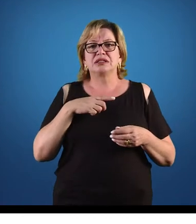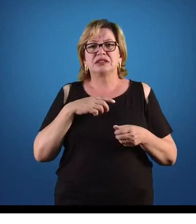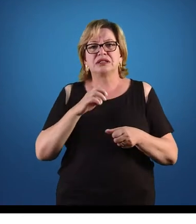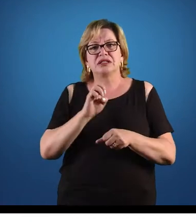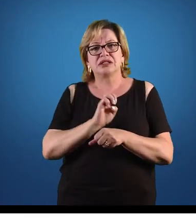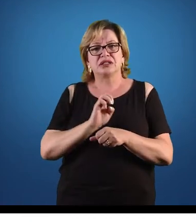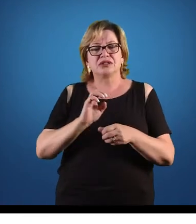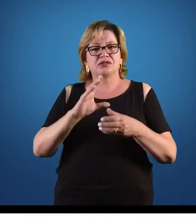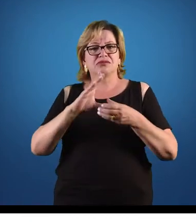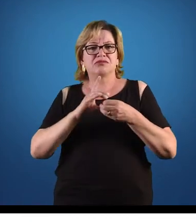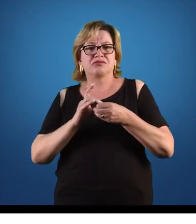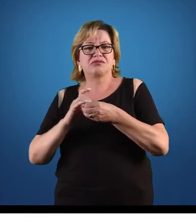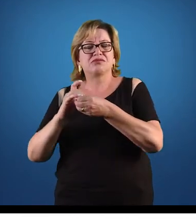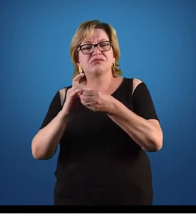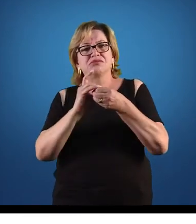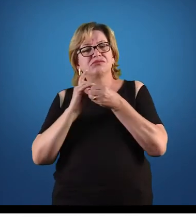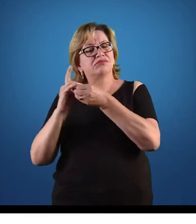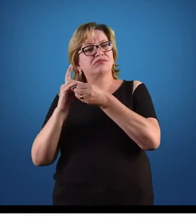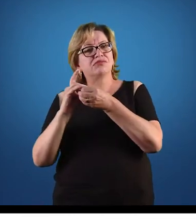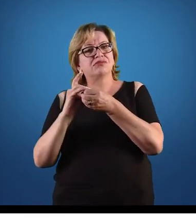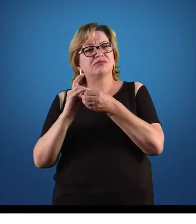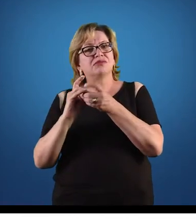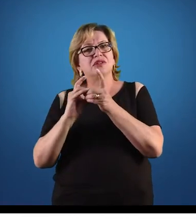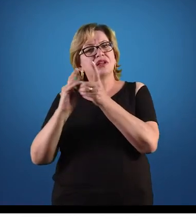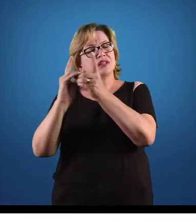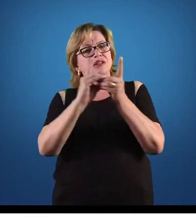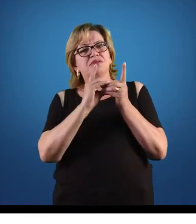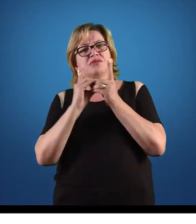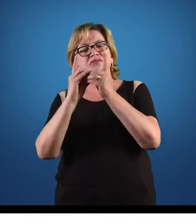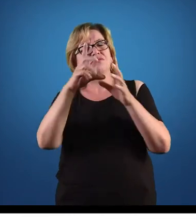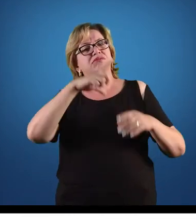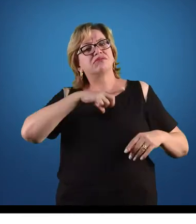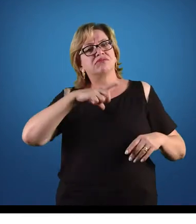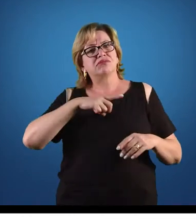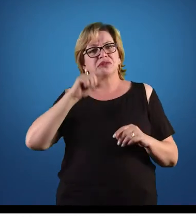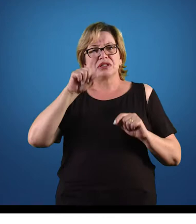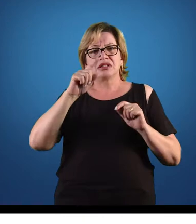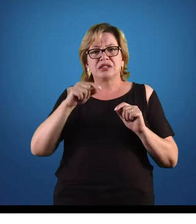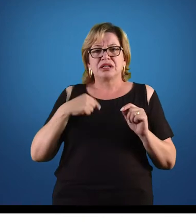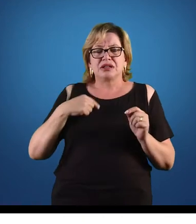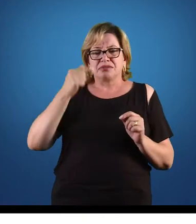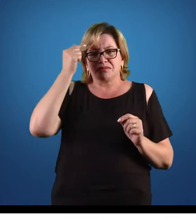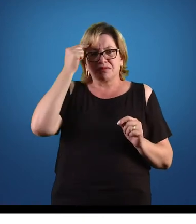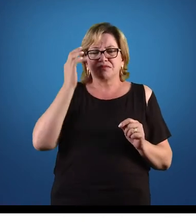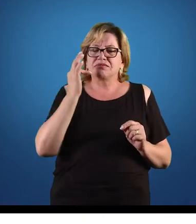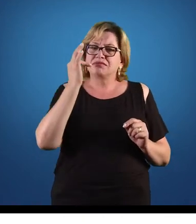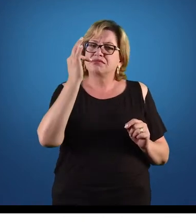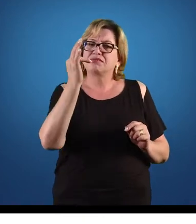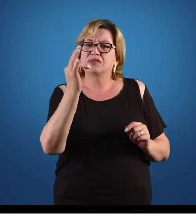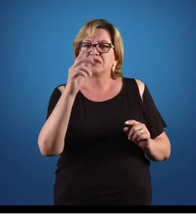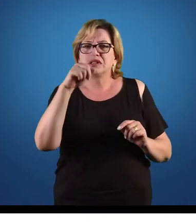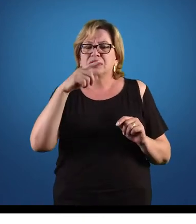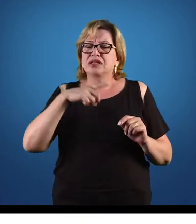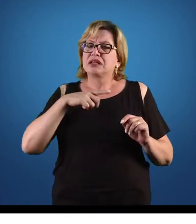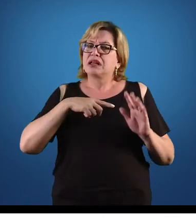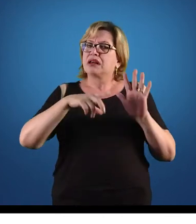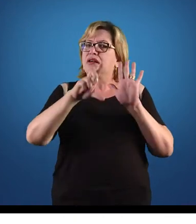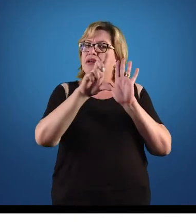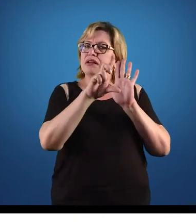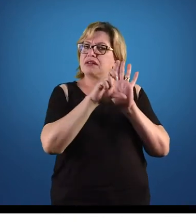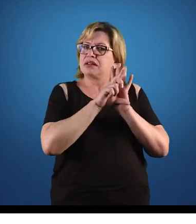Democráticos de Direito, as previsões são instituídas em lei.